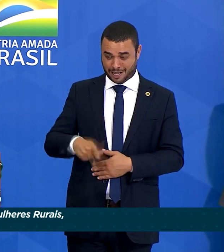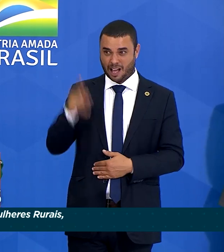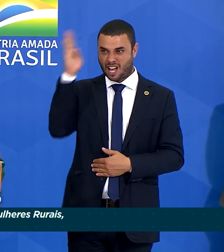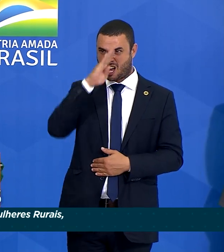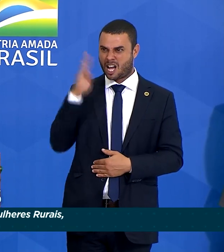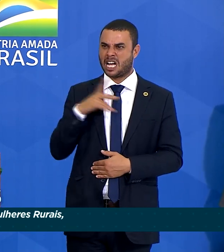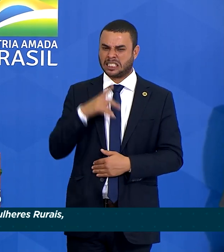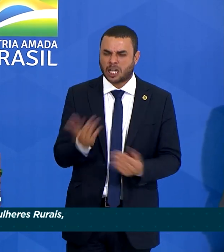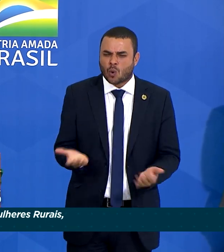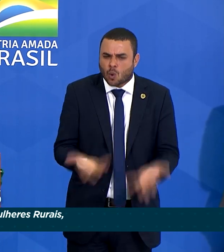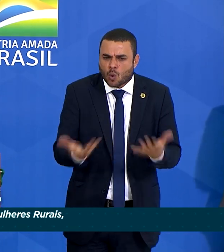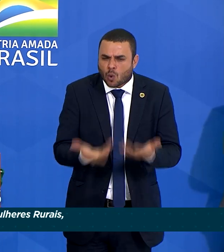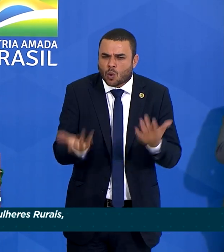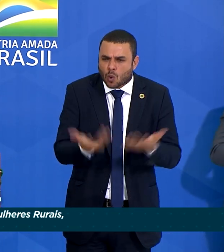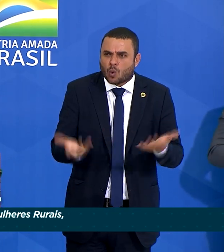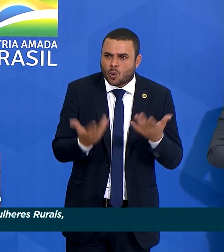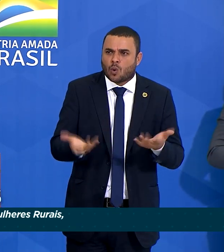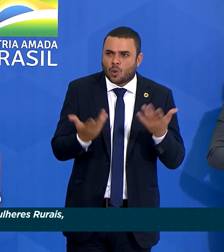no bom sentido.